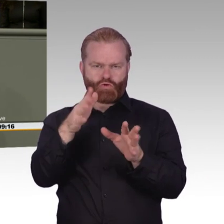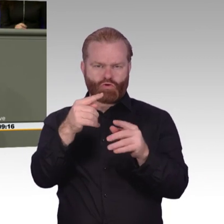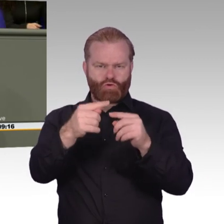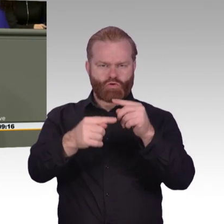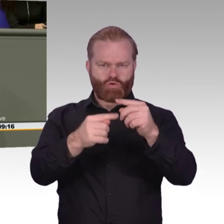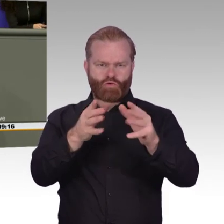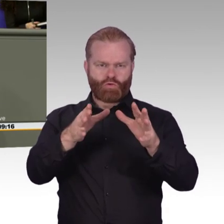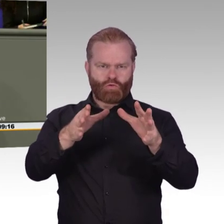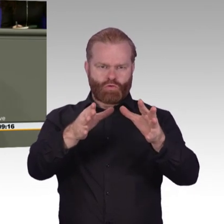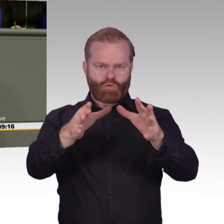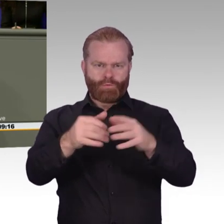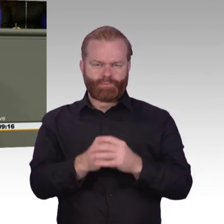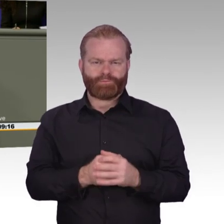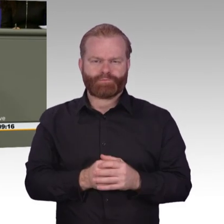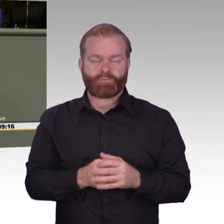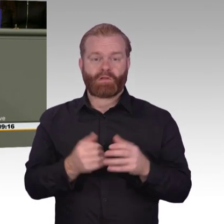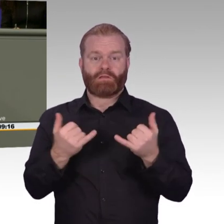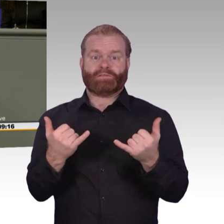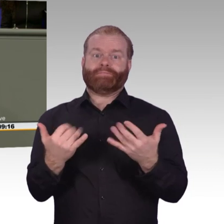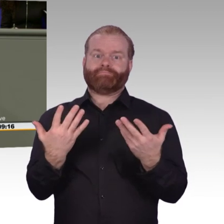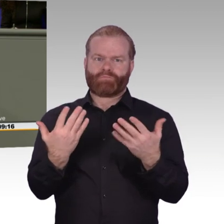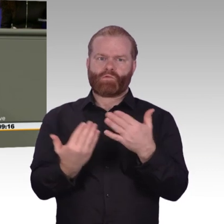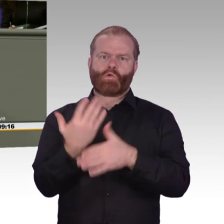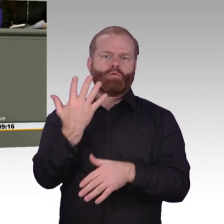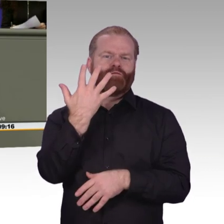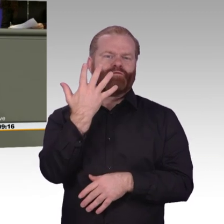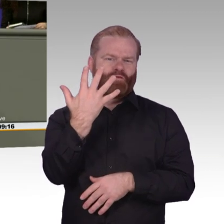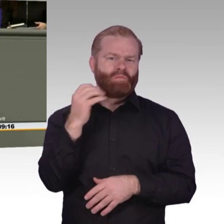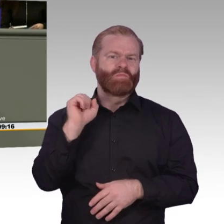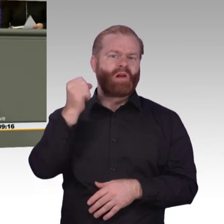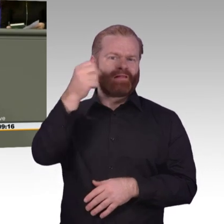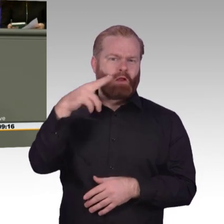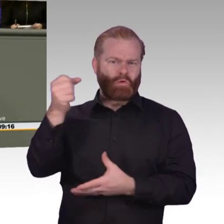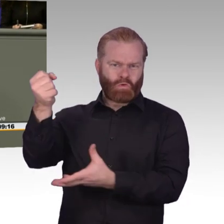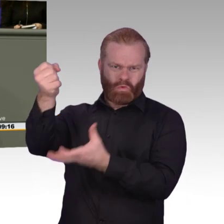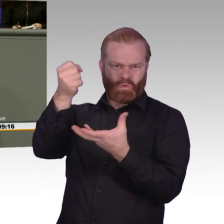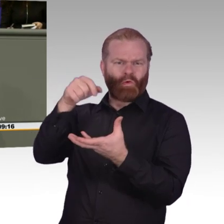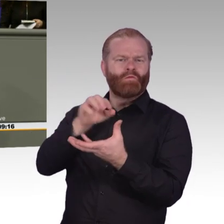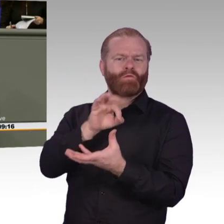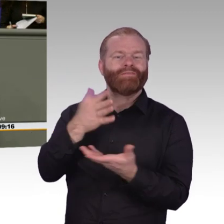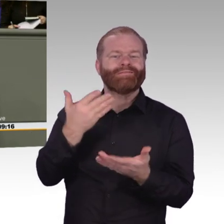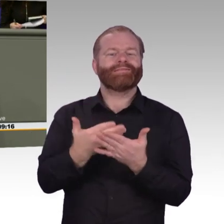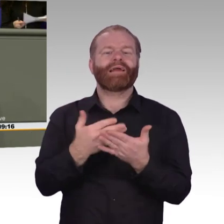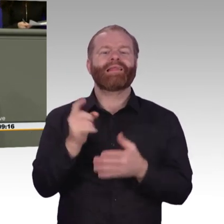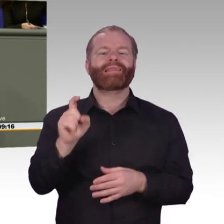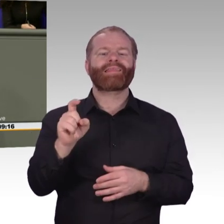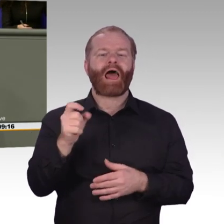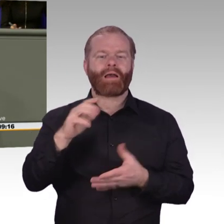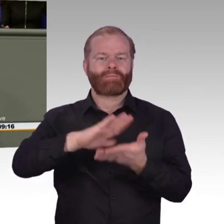Alltag. Es wäre schön, wenn Sie auch in unseren Klassenzimmern bald zum Standard gehörten, wenn sich Schülerinnen und Schüler nicht nur zu Hause, sondern auch in der